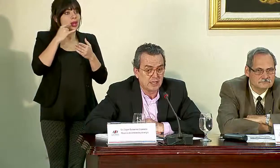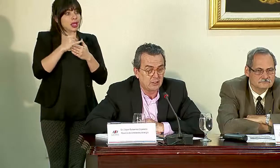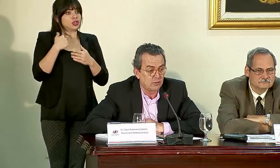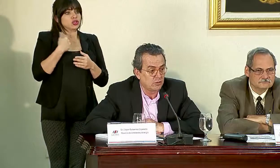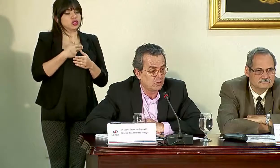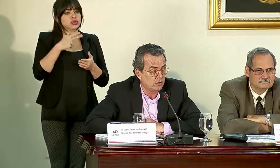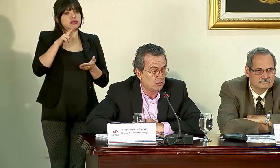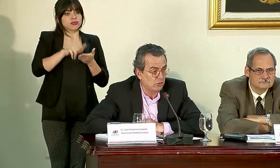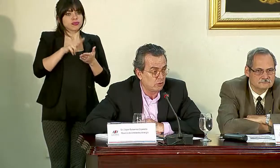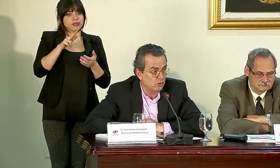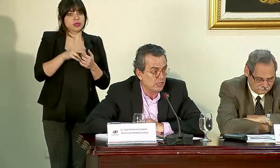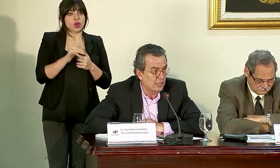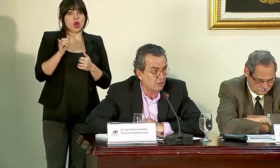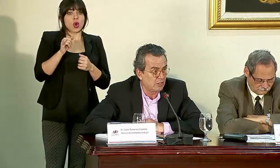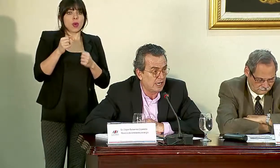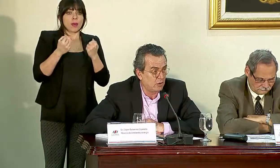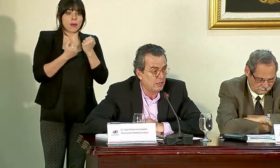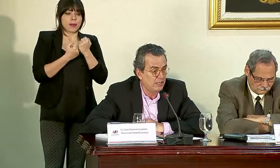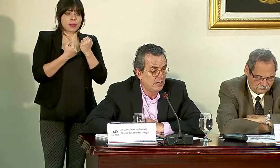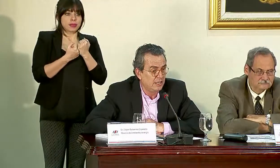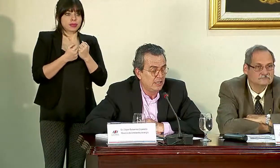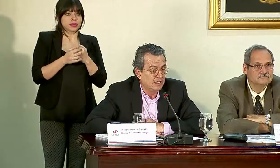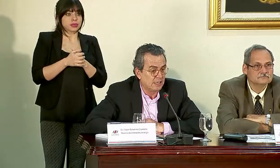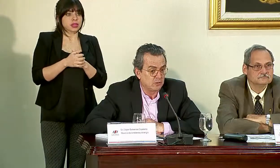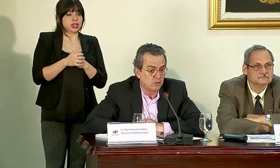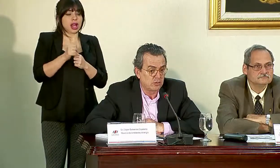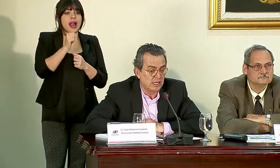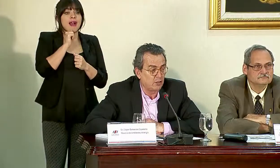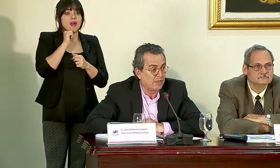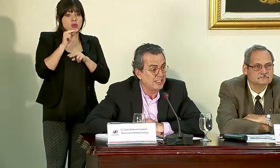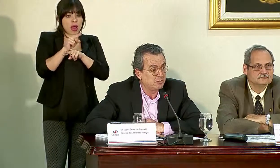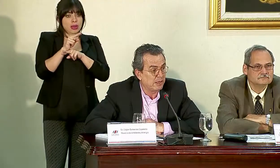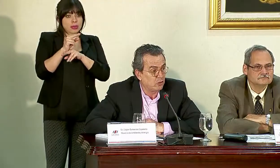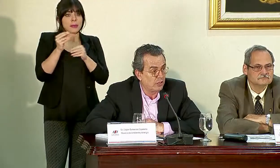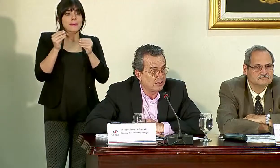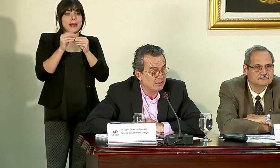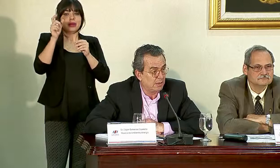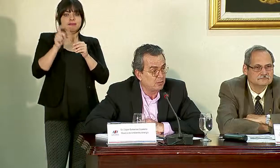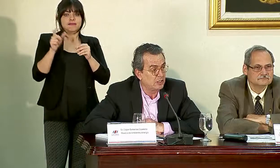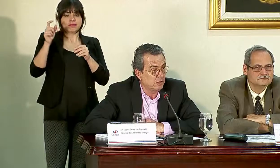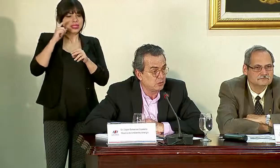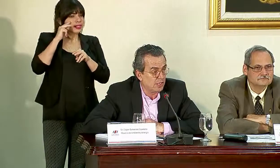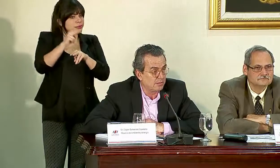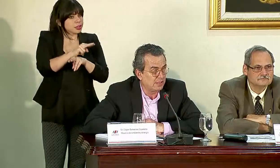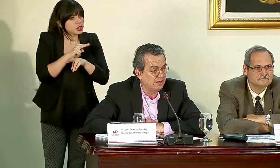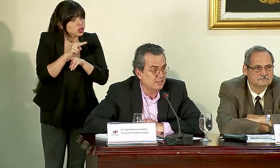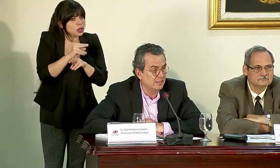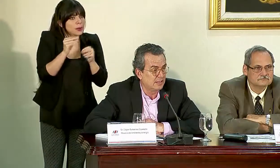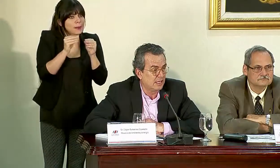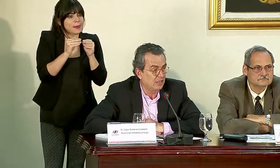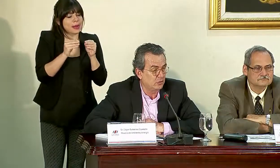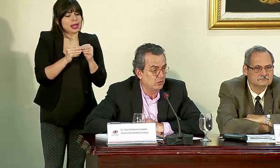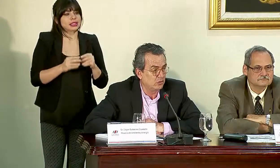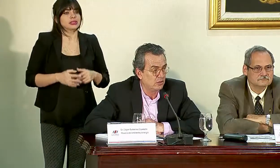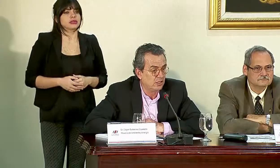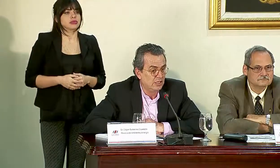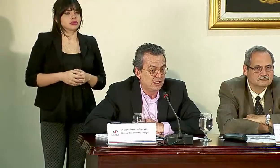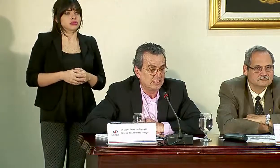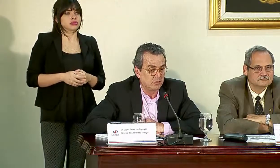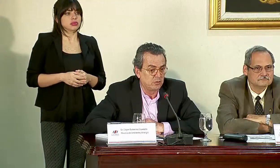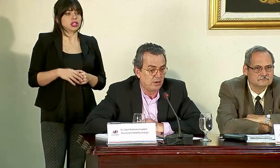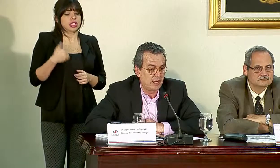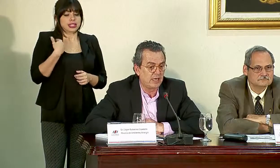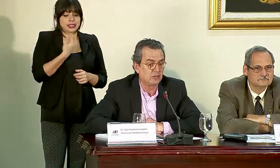estamos contratando con recursos del Canon de Agua, estamos contratando más inspectores, vamos a inspeccionar más el asunto.